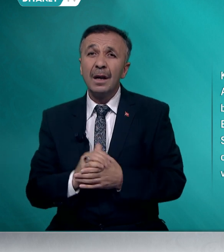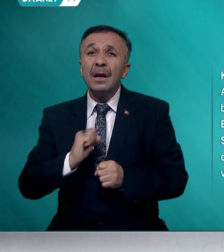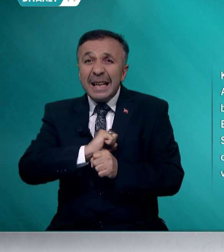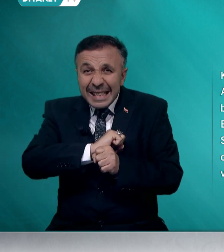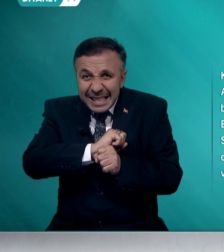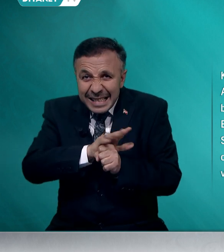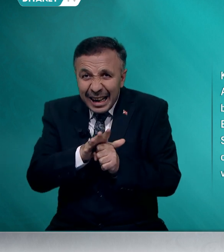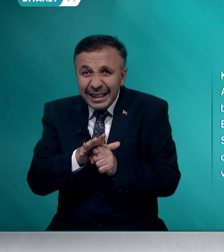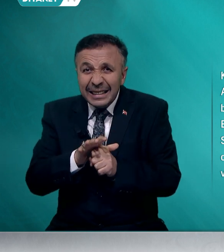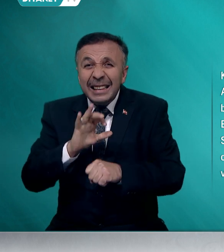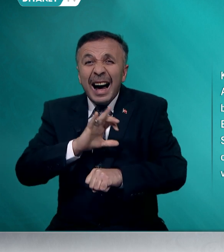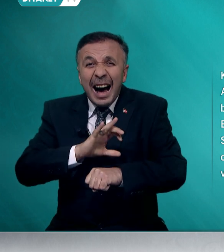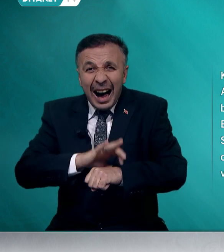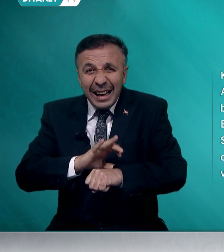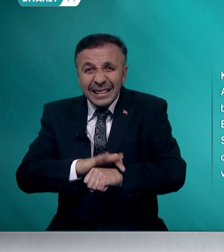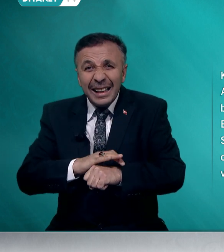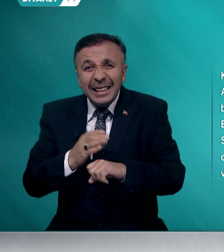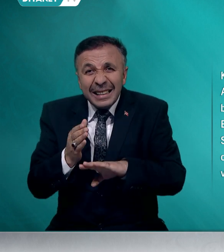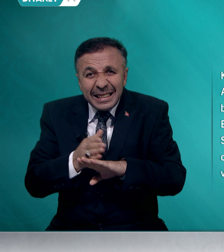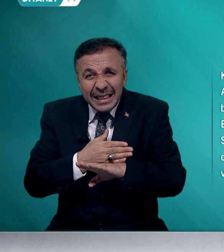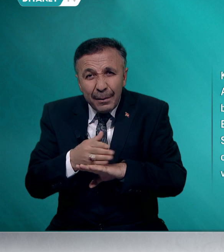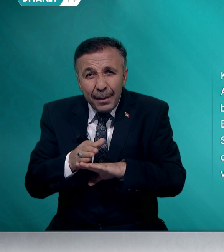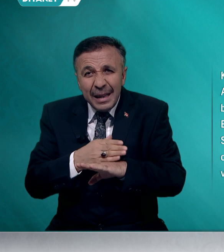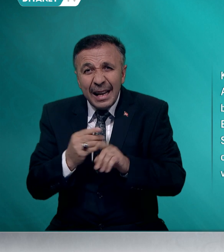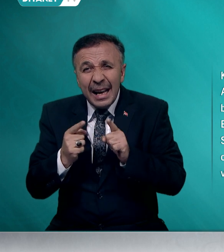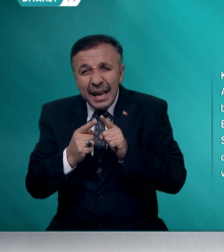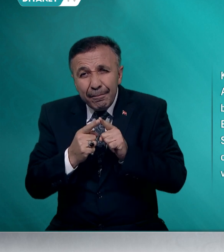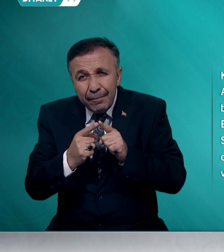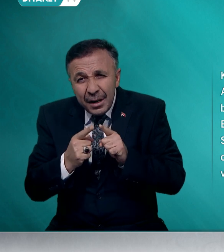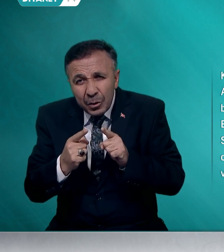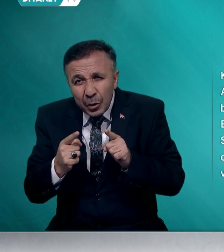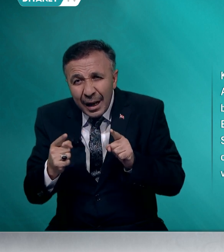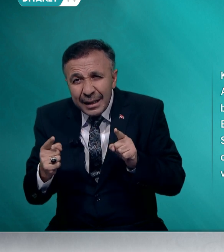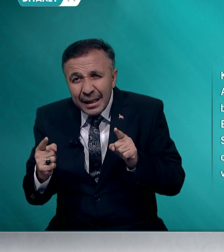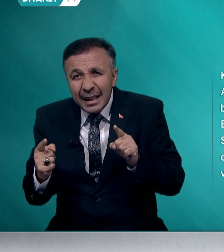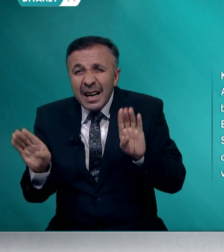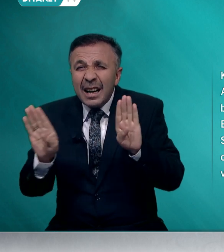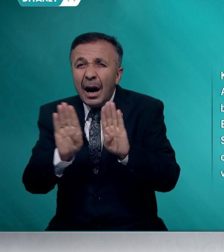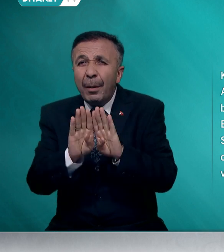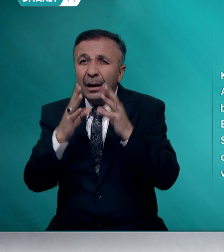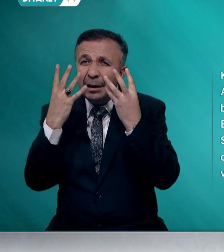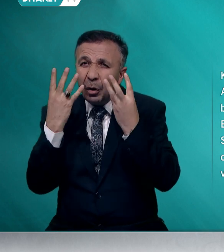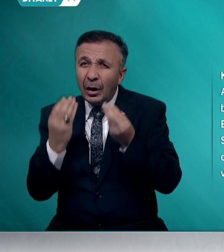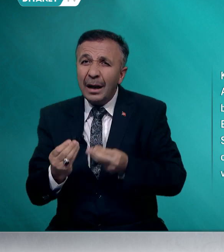Salgın hastalık sebebiyle bir süredir kapalı olan